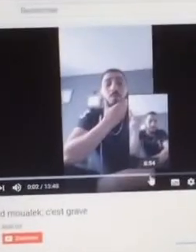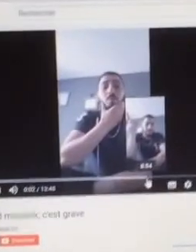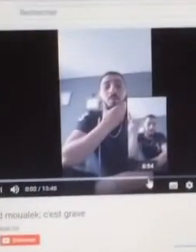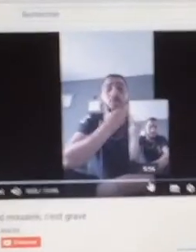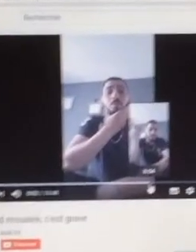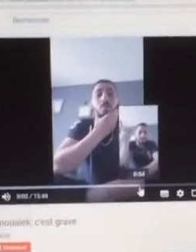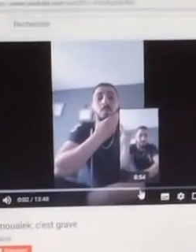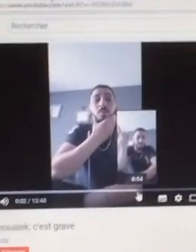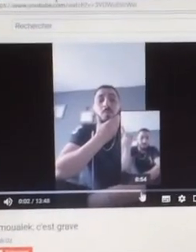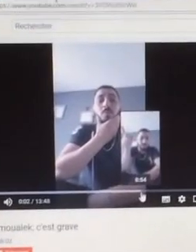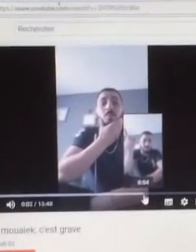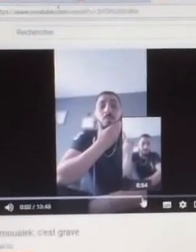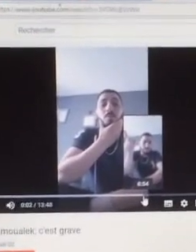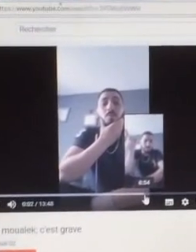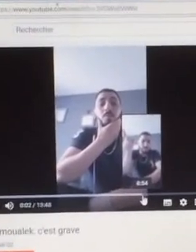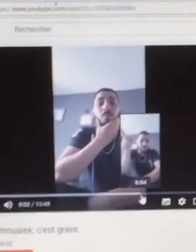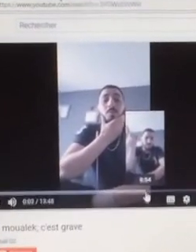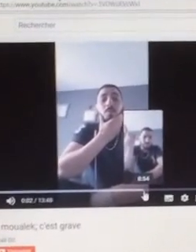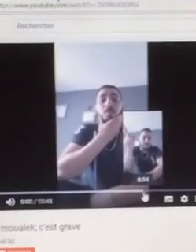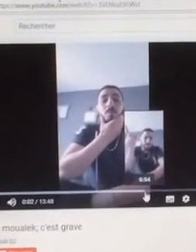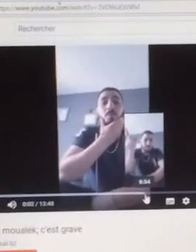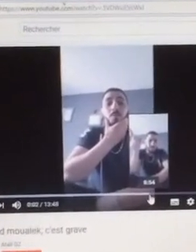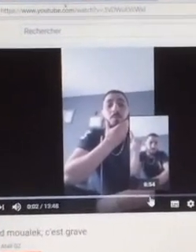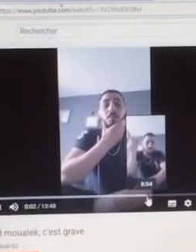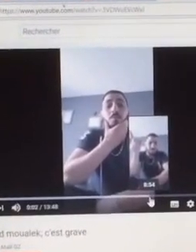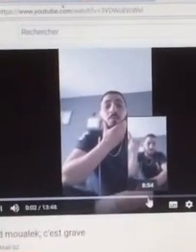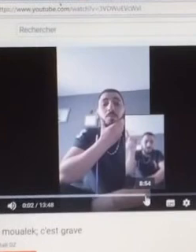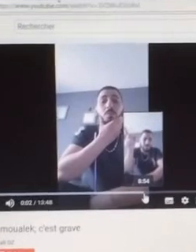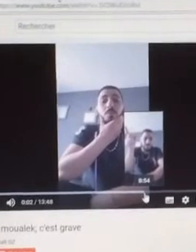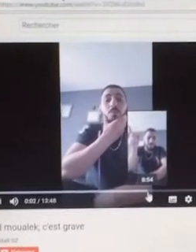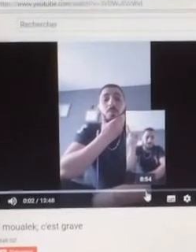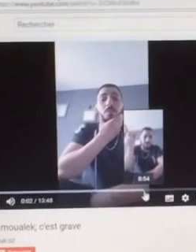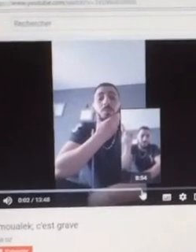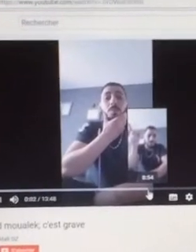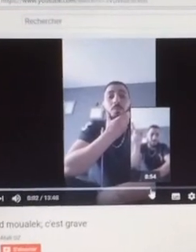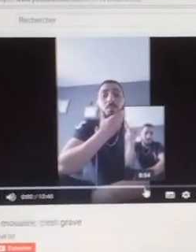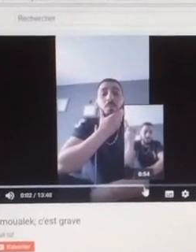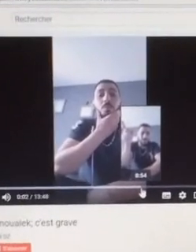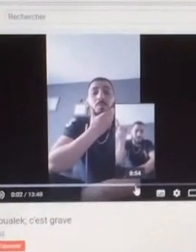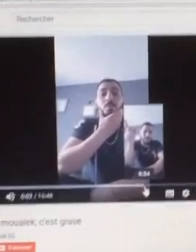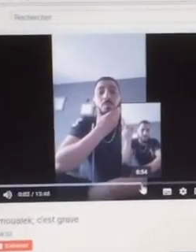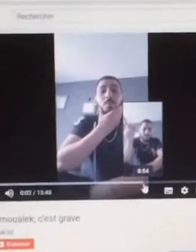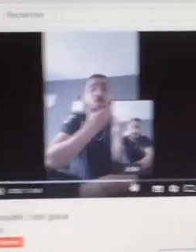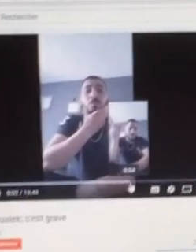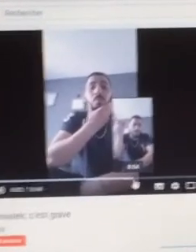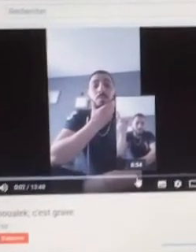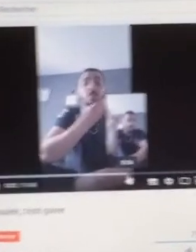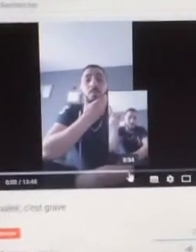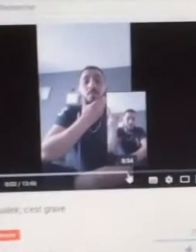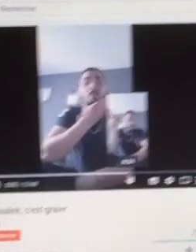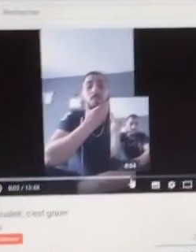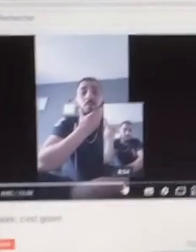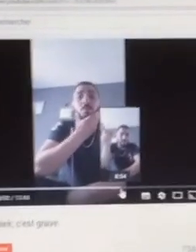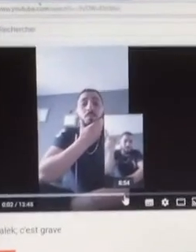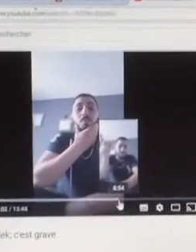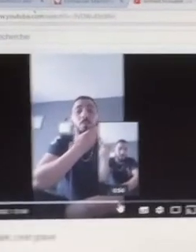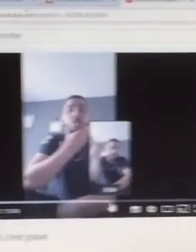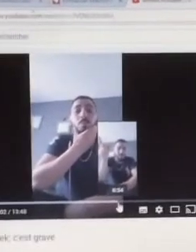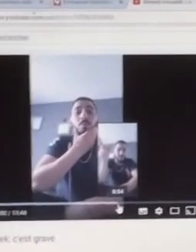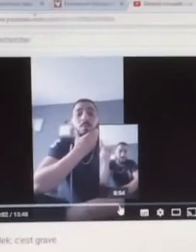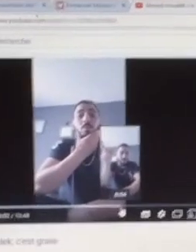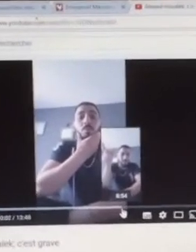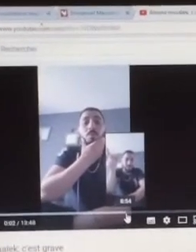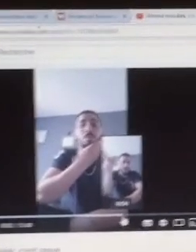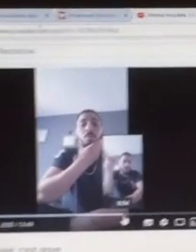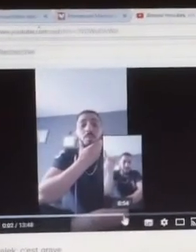le dimanche Pareil, je veux dire, ils sont des maîtresses, sont des fils dissolus, voilà, tu peux parler de ta communauté Et puis,